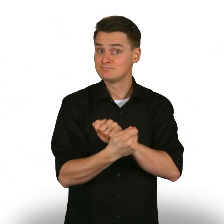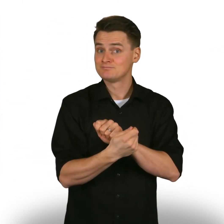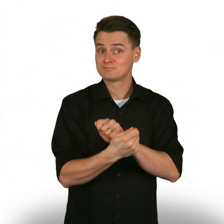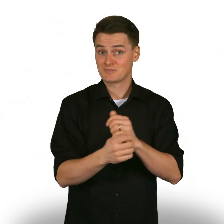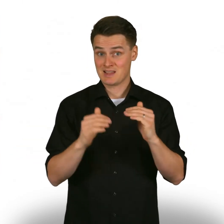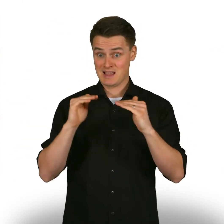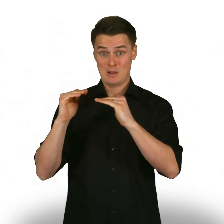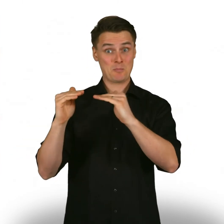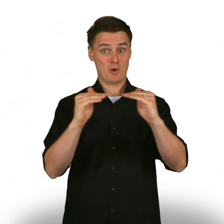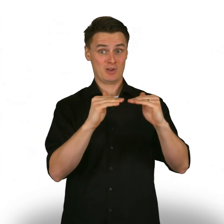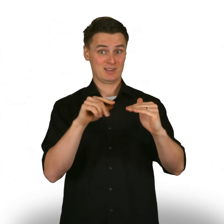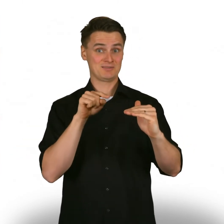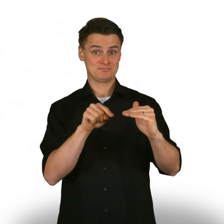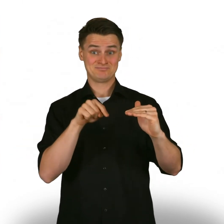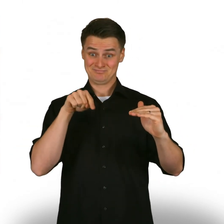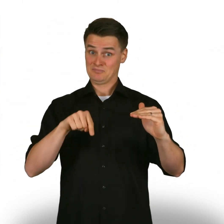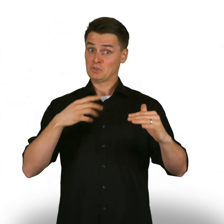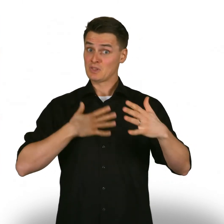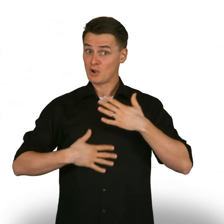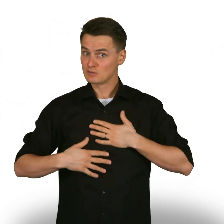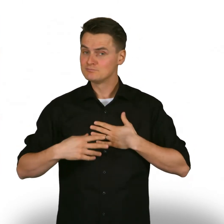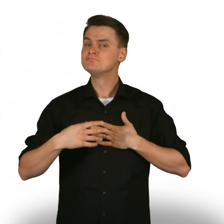Tämä tahto demokratiasta kerrotaan vaaleissa.